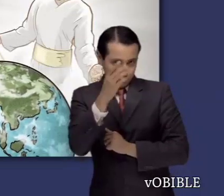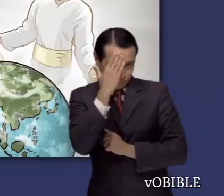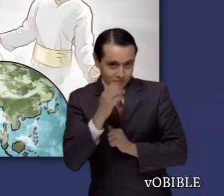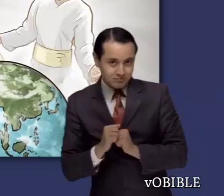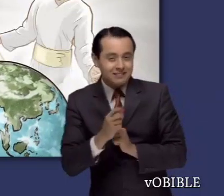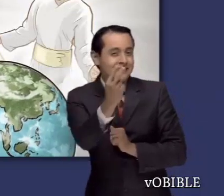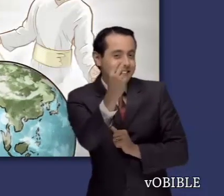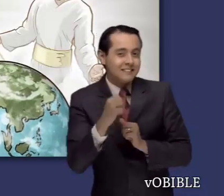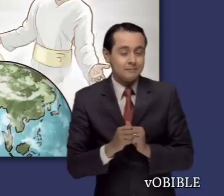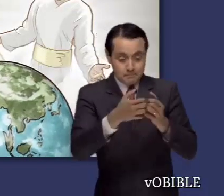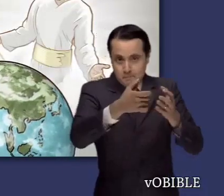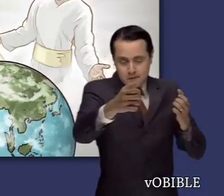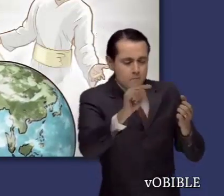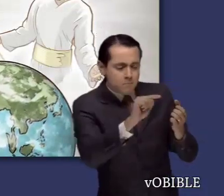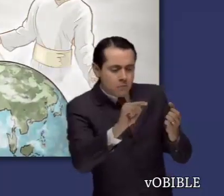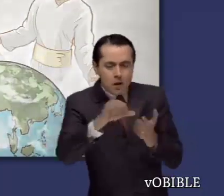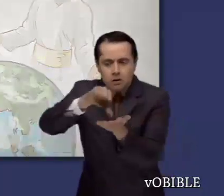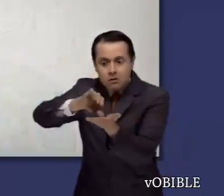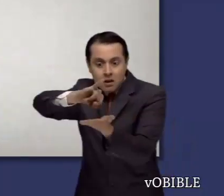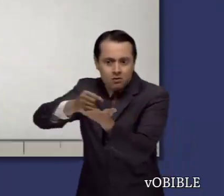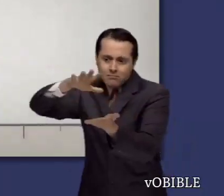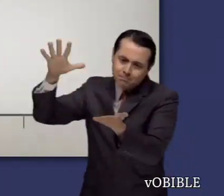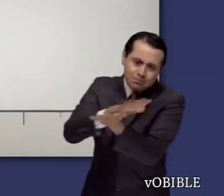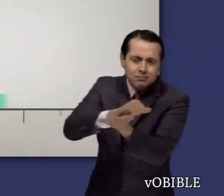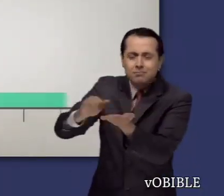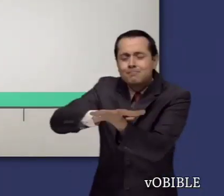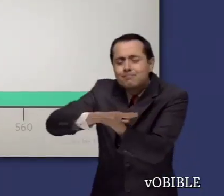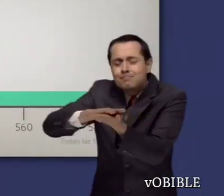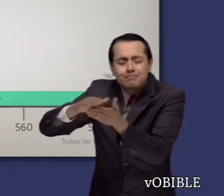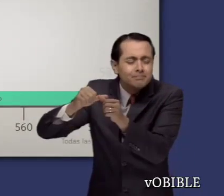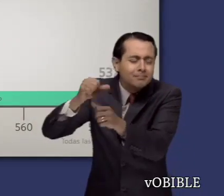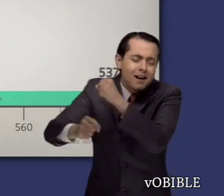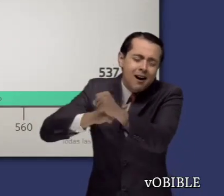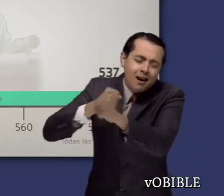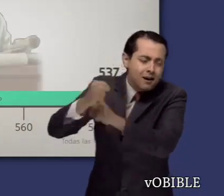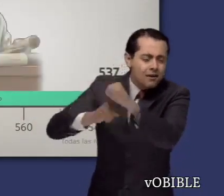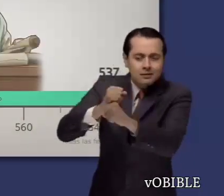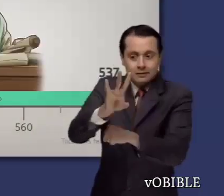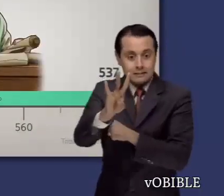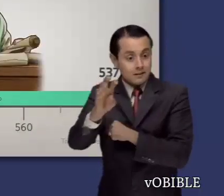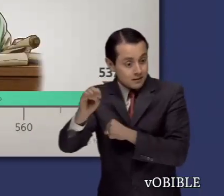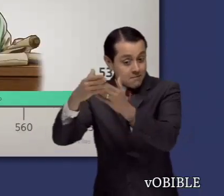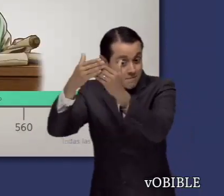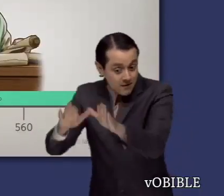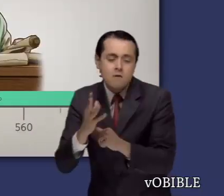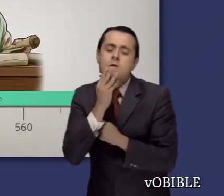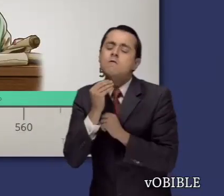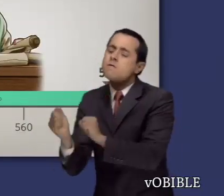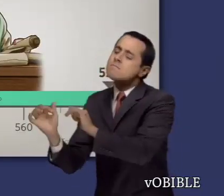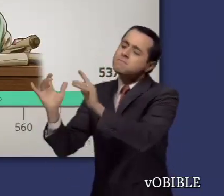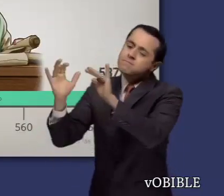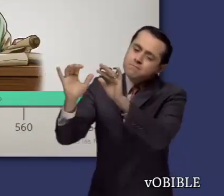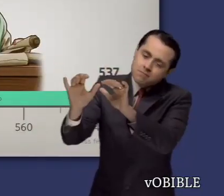justicia a toda la tierra. ¿Lo sabía? Gracias al libro de Jeremías, el